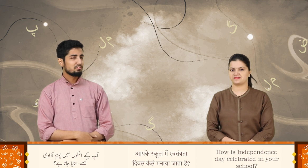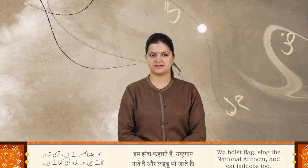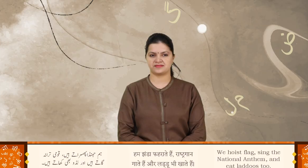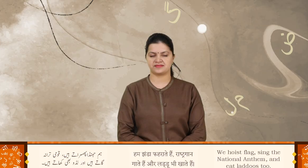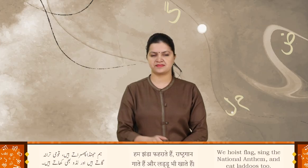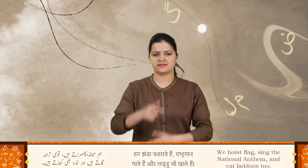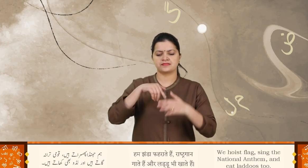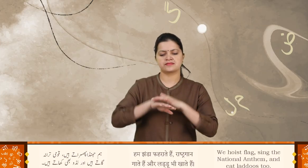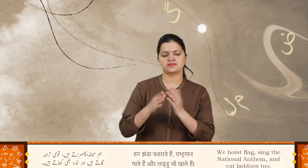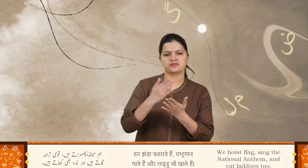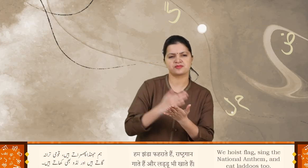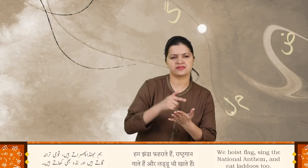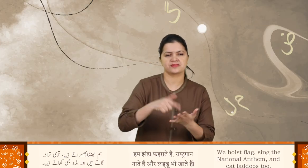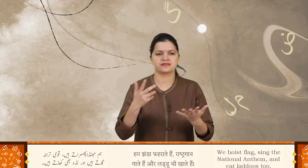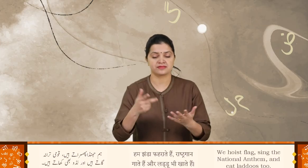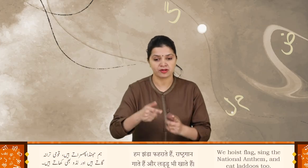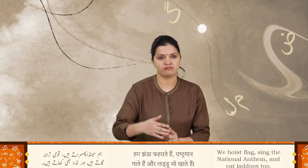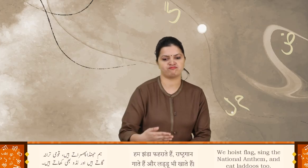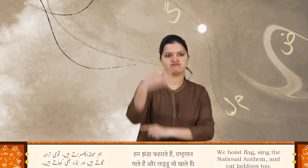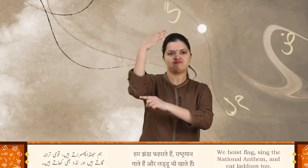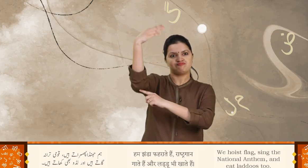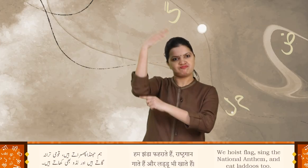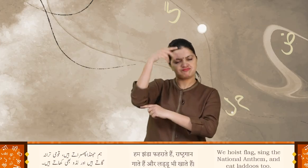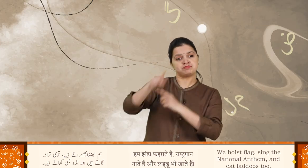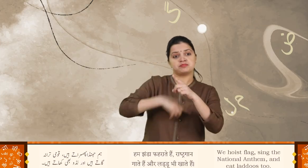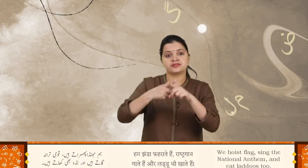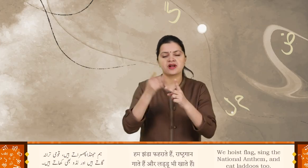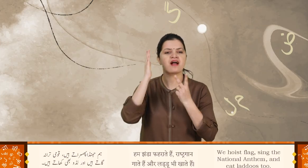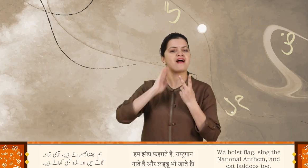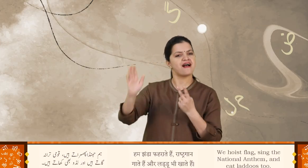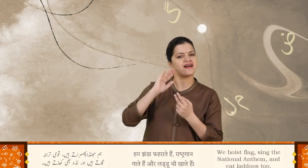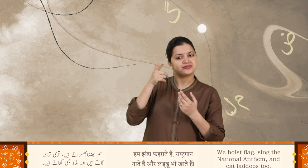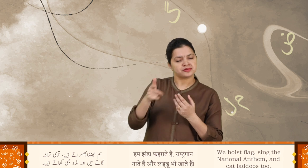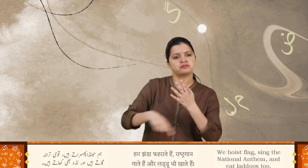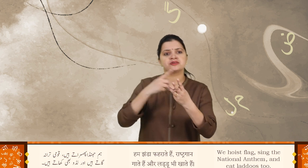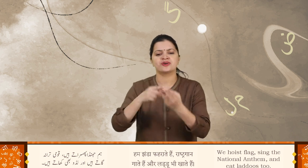ہم جھنڈا پھیراتے ہیں قومی ترانہ گاتے ہیں اور لڈو بھی کھاتے ہیں